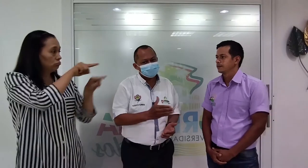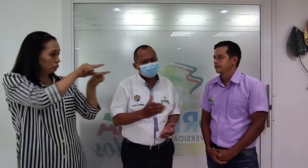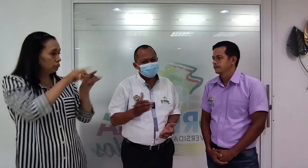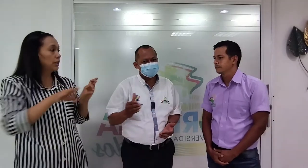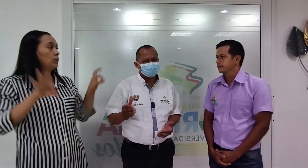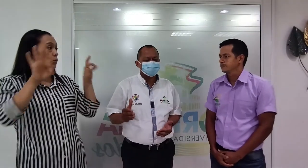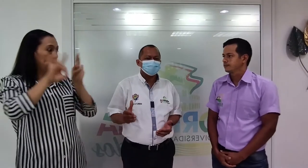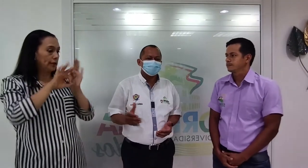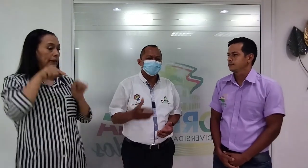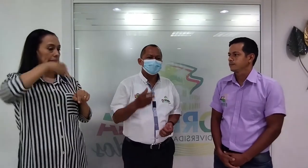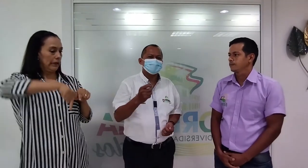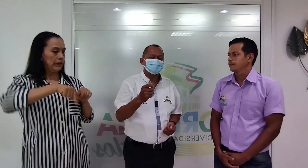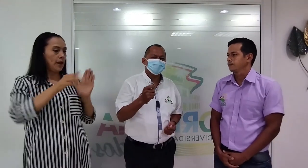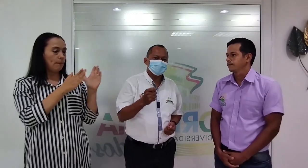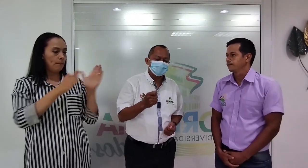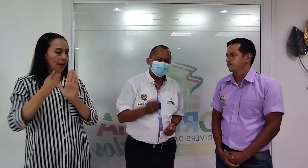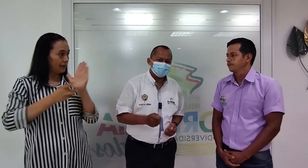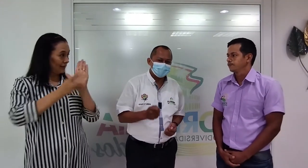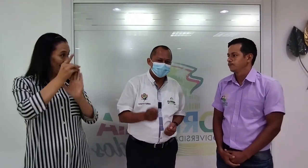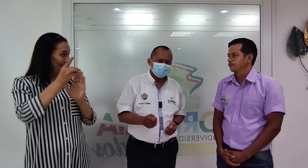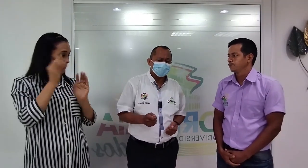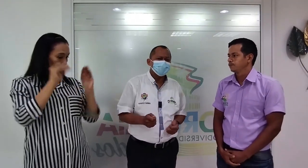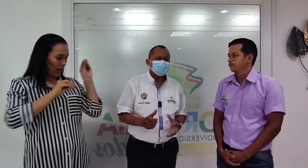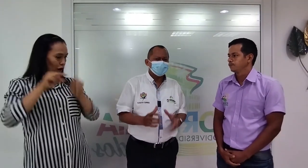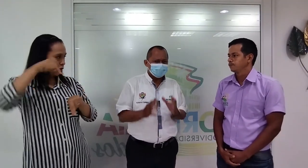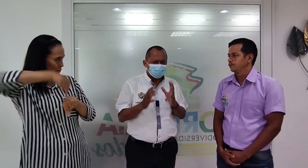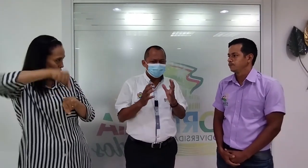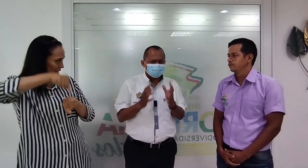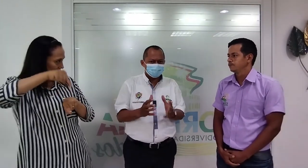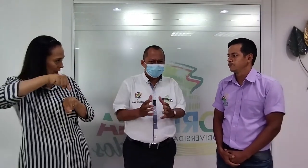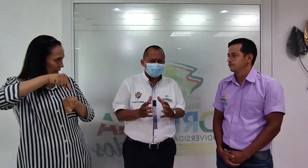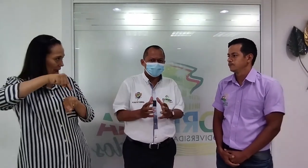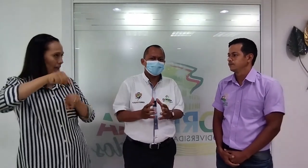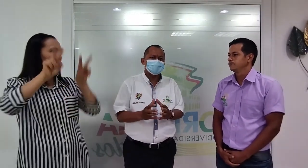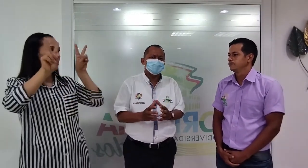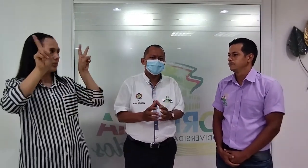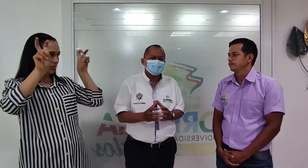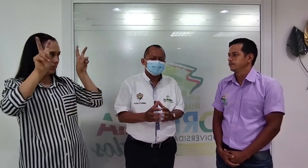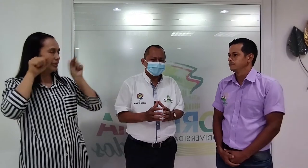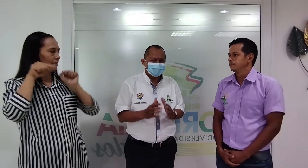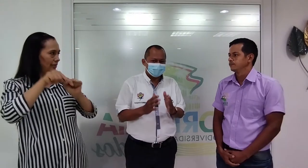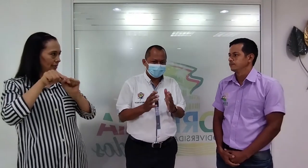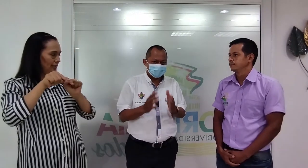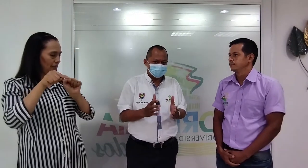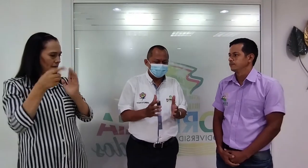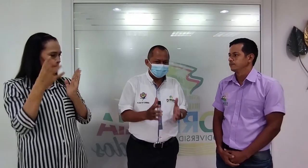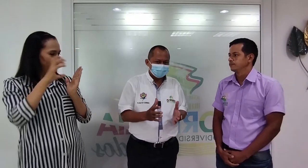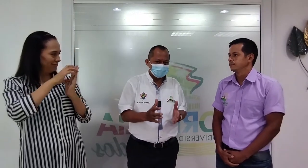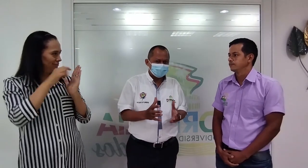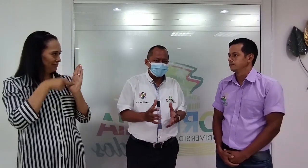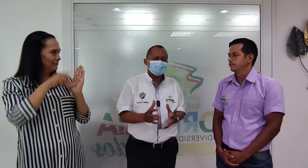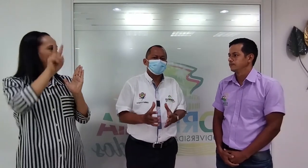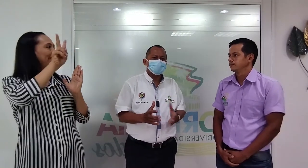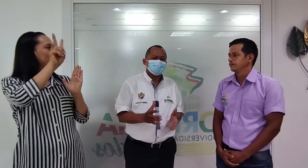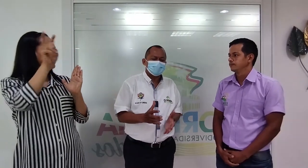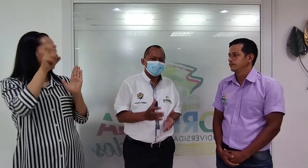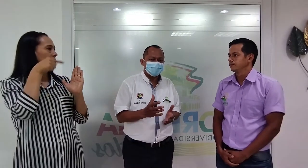de Desarrollo Florencia Biodiversidad para Todos hay un componente dedicado precisamente a la